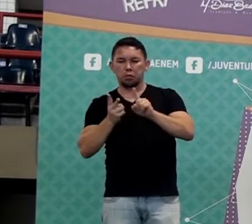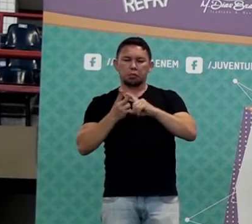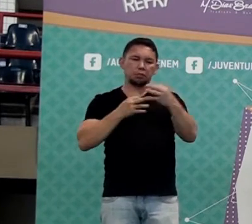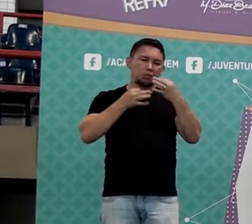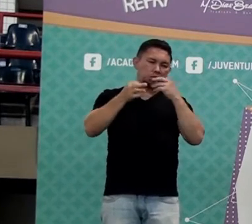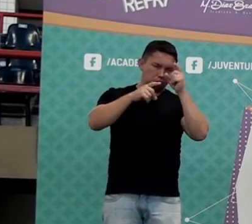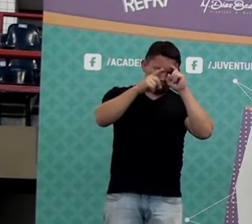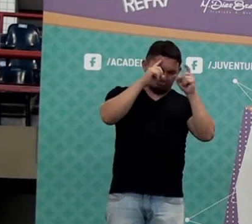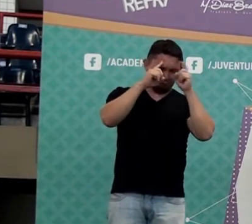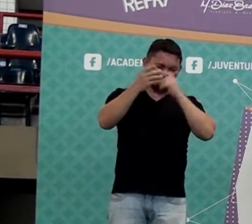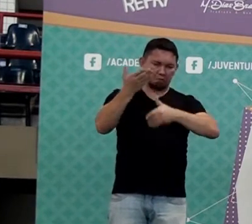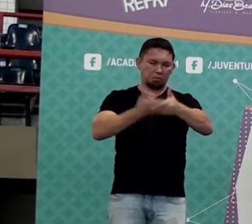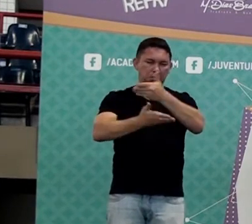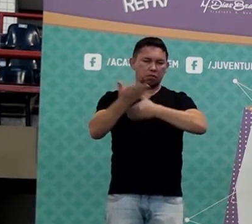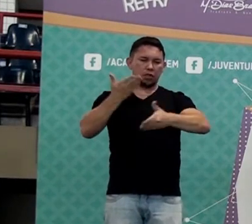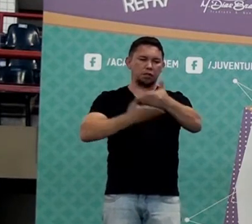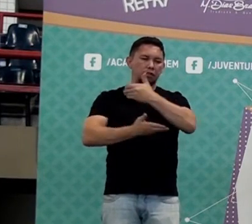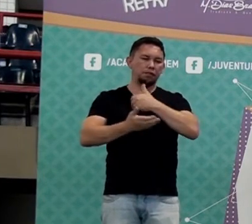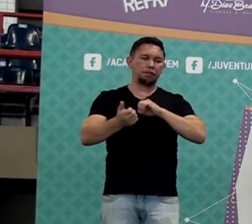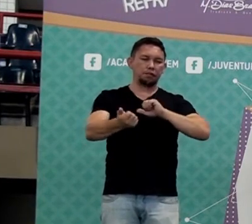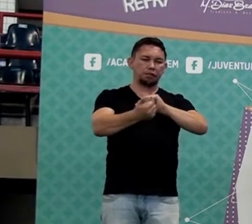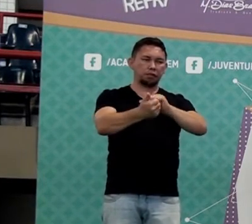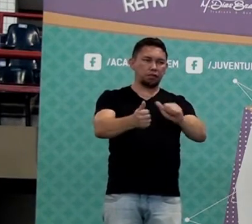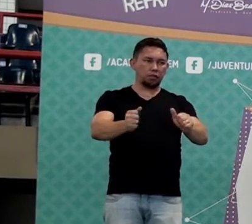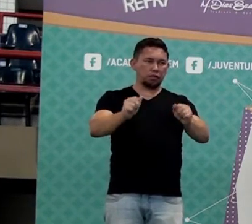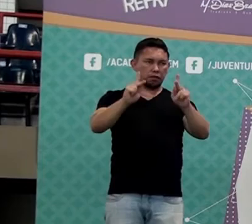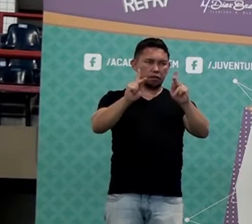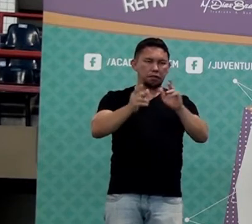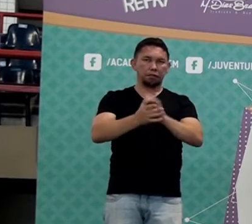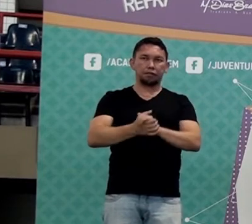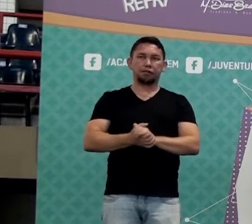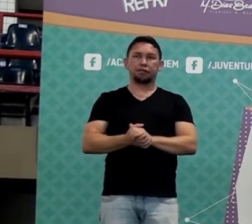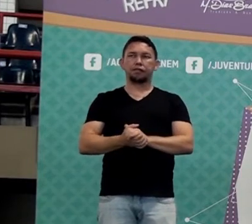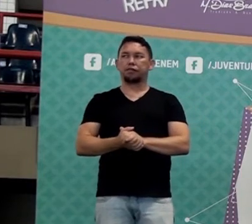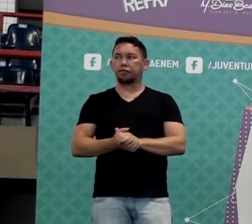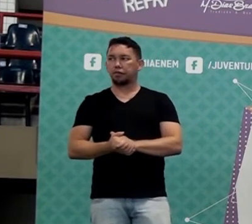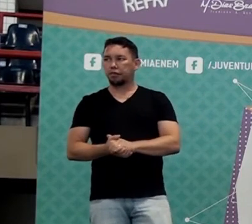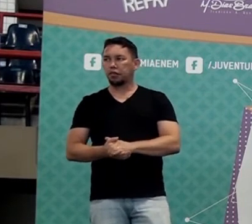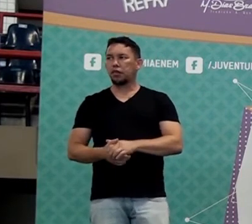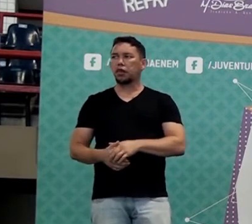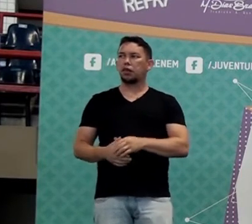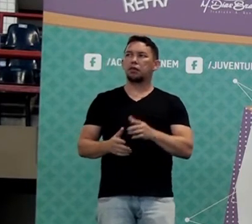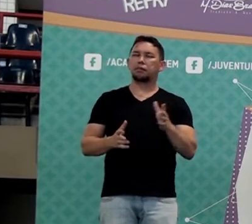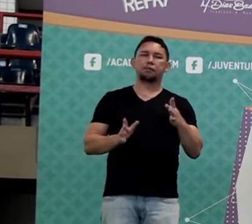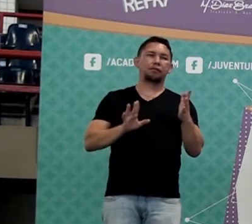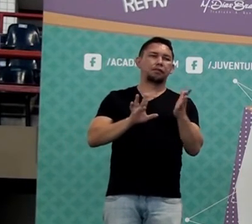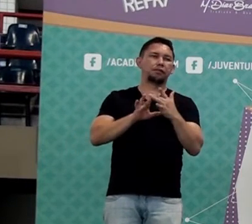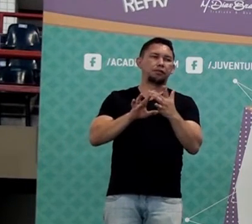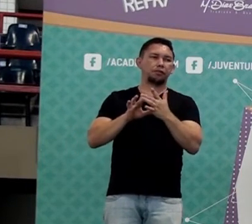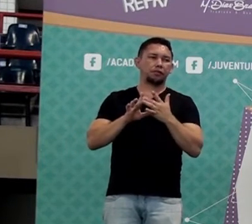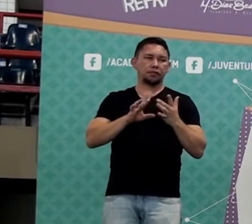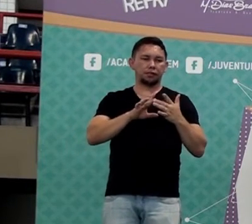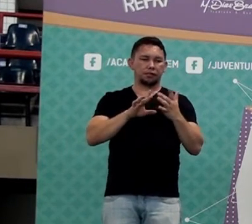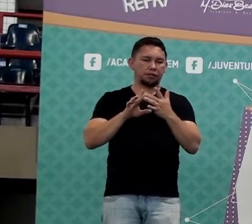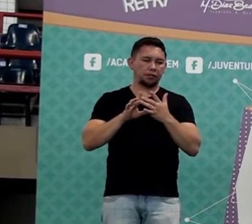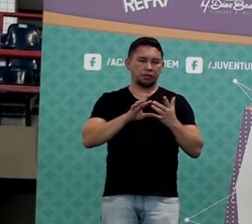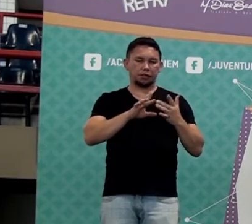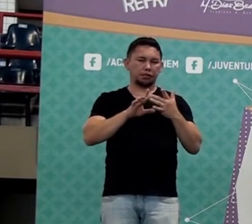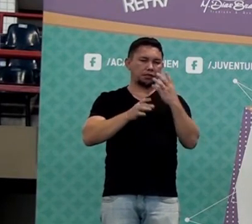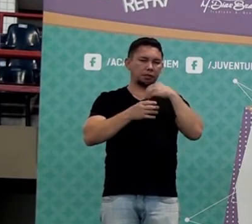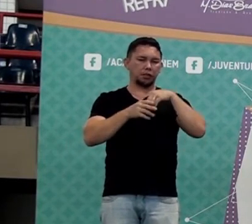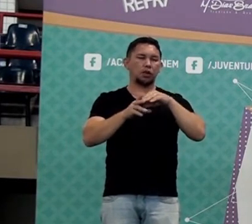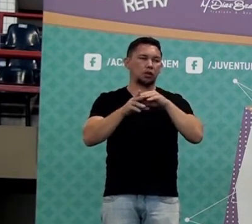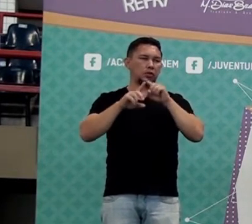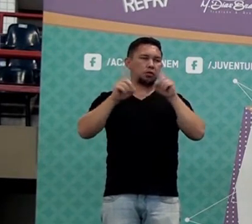desse tipo, o der pra gente fazer, a gente ajuda, tá bom? No mais, sempre em contato com o nosso